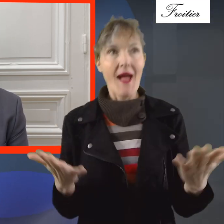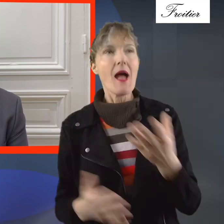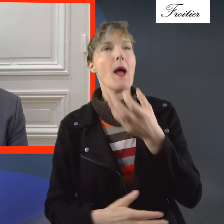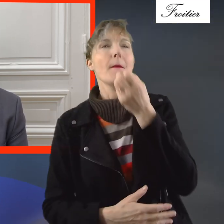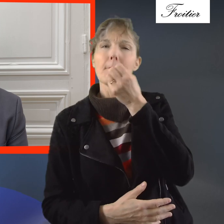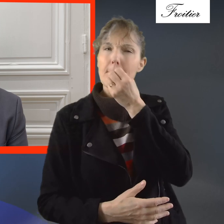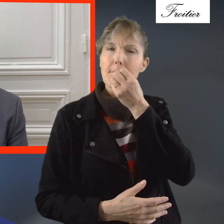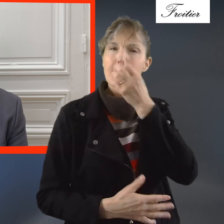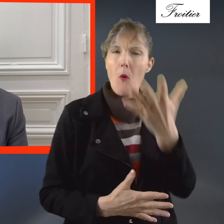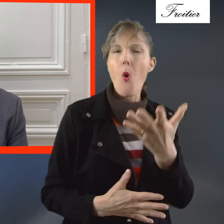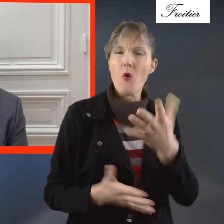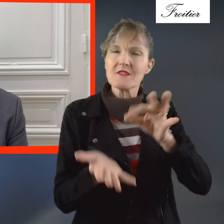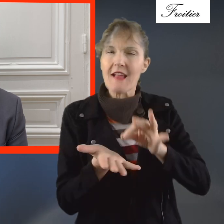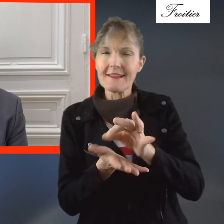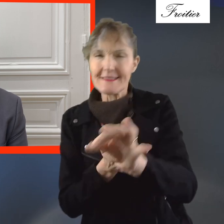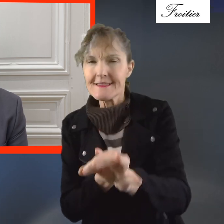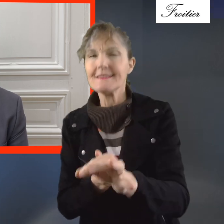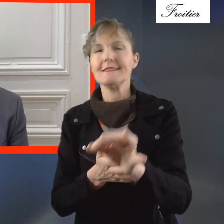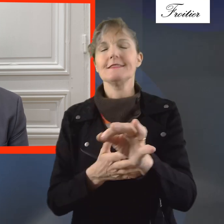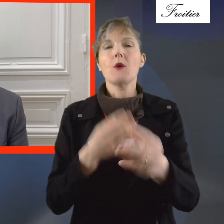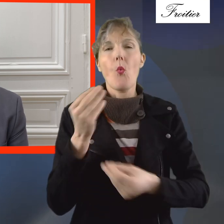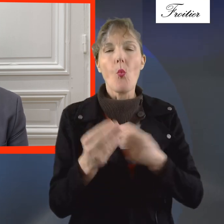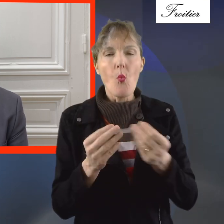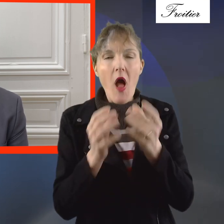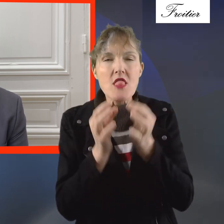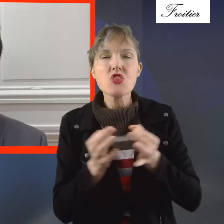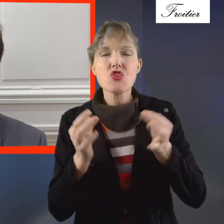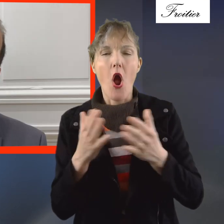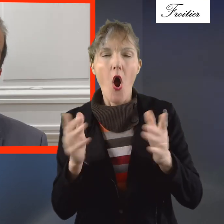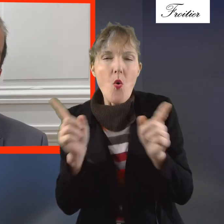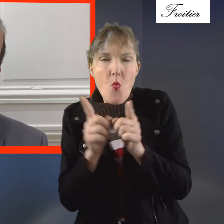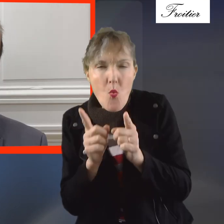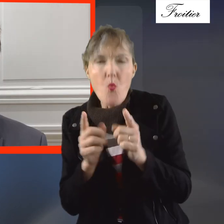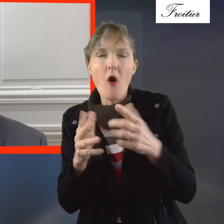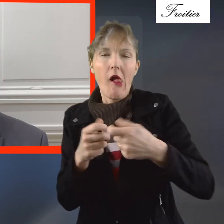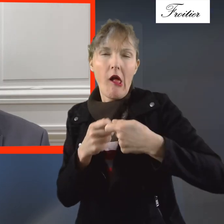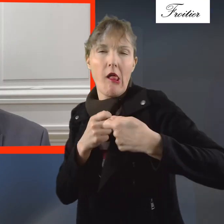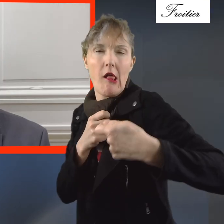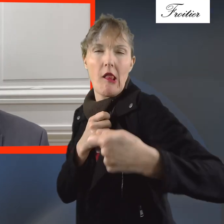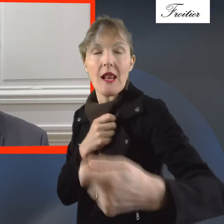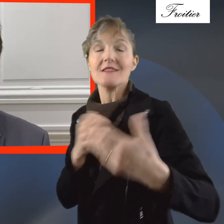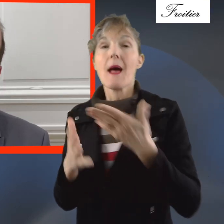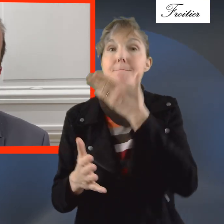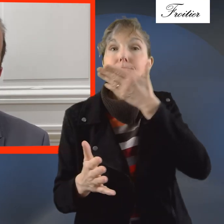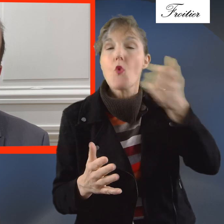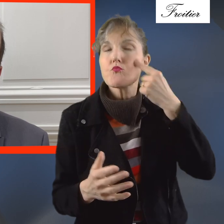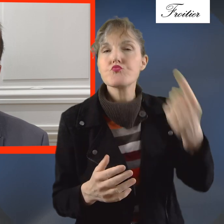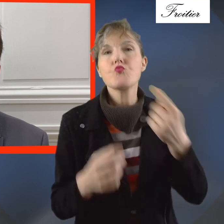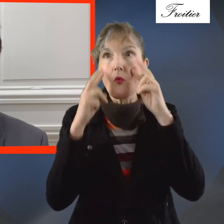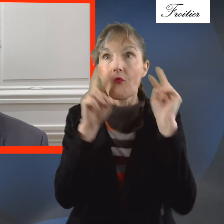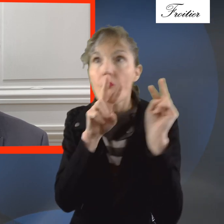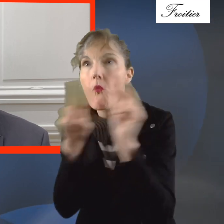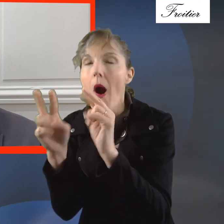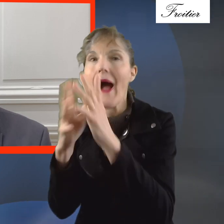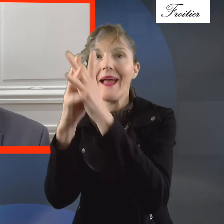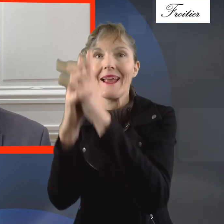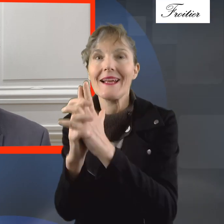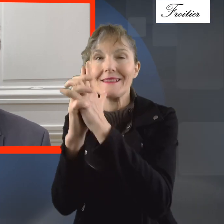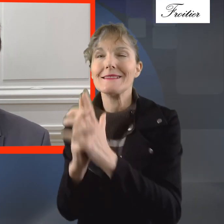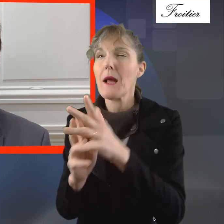relations avec les autorités locales favorisent la visibilité de l'église et plus l'église est visible, plus elle va être à même de pouvoir